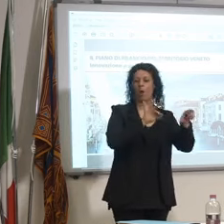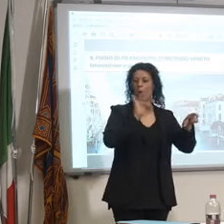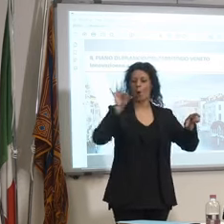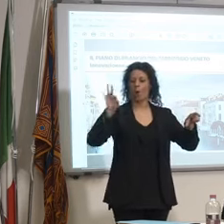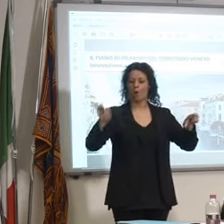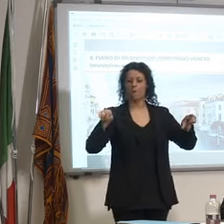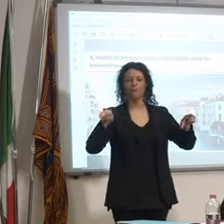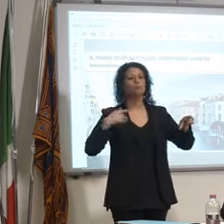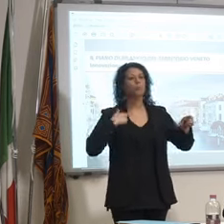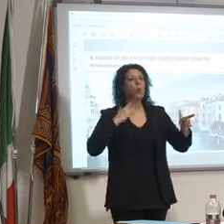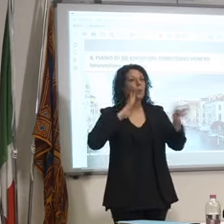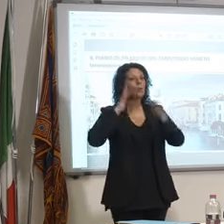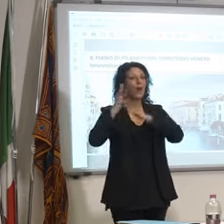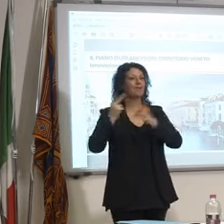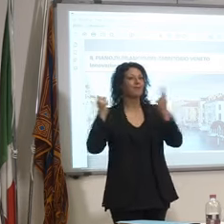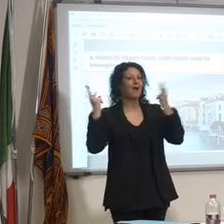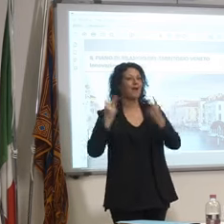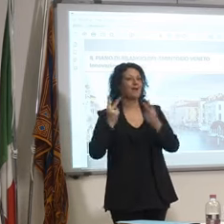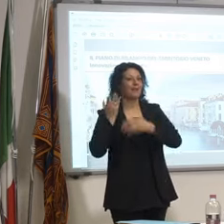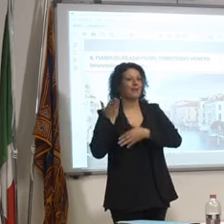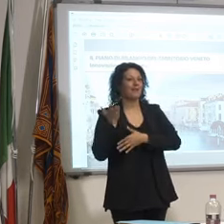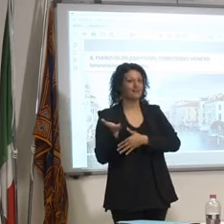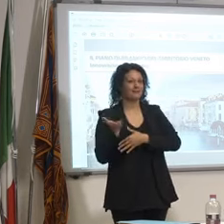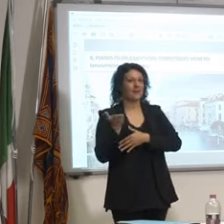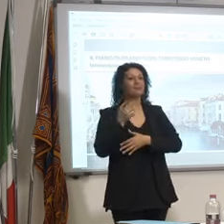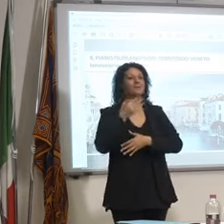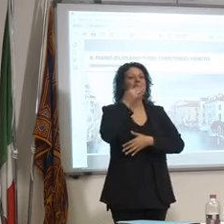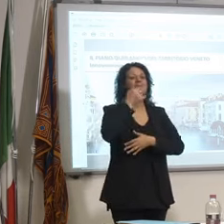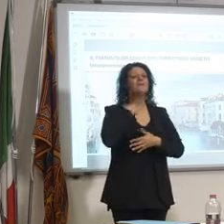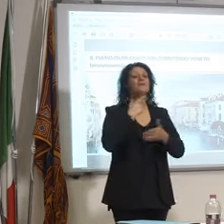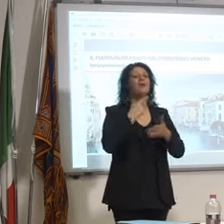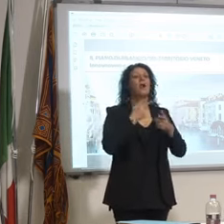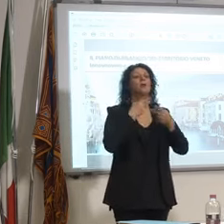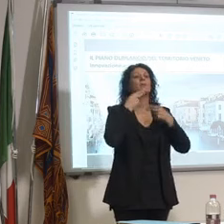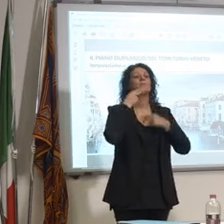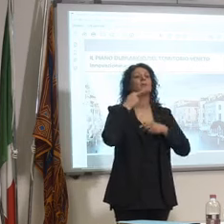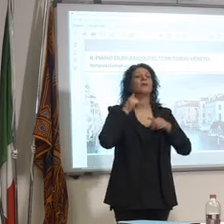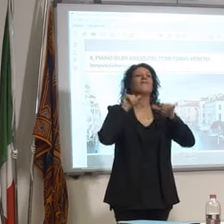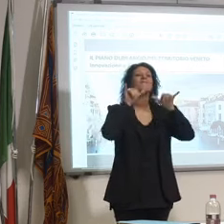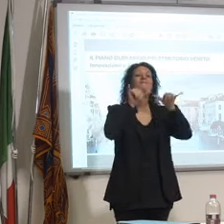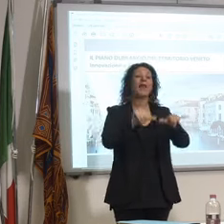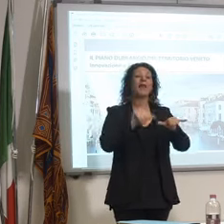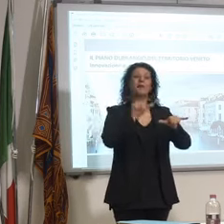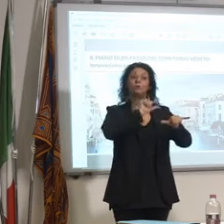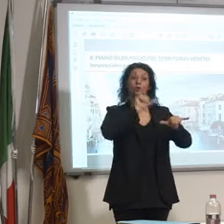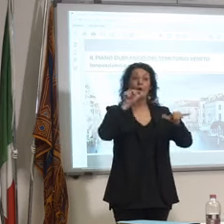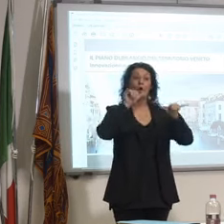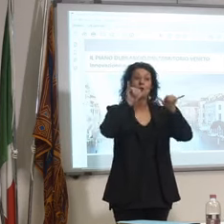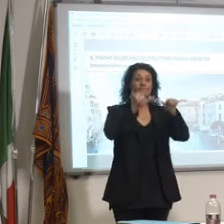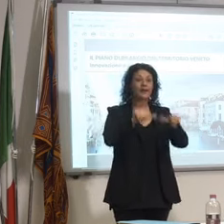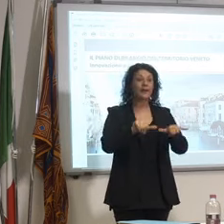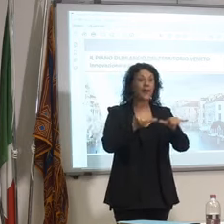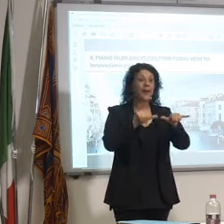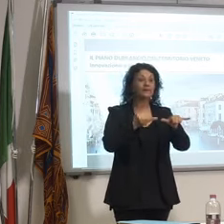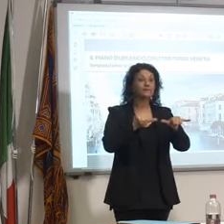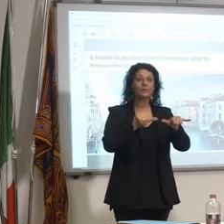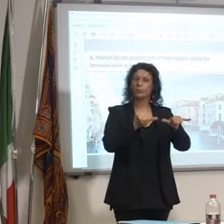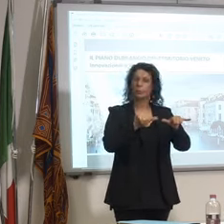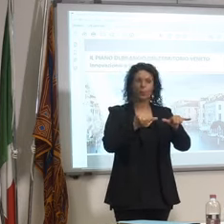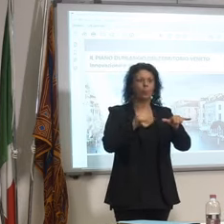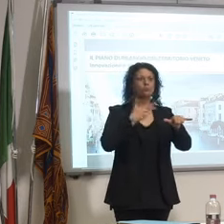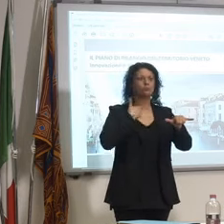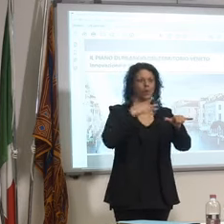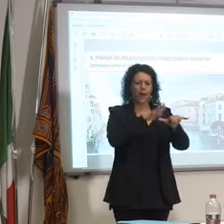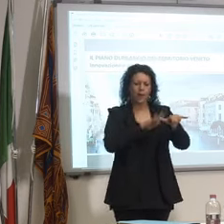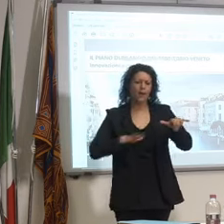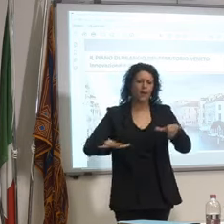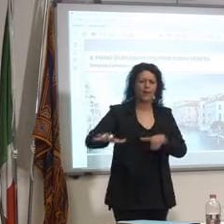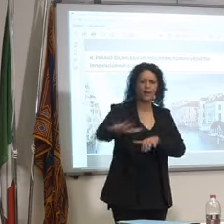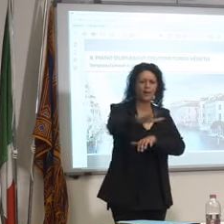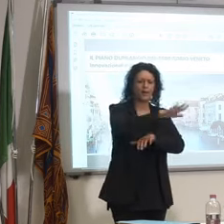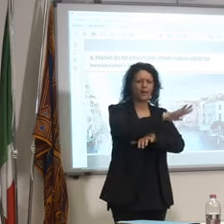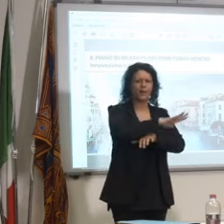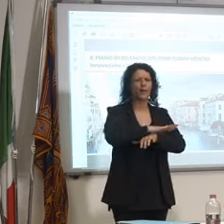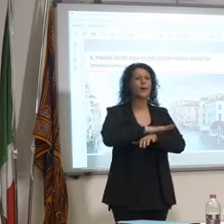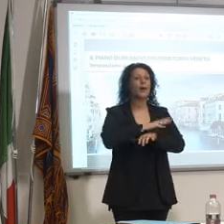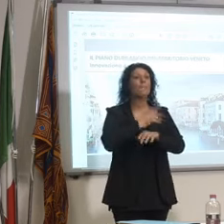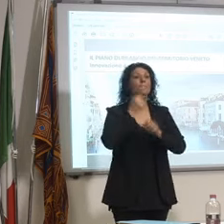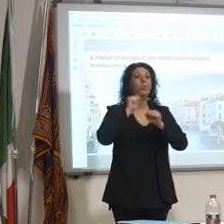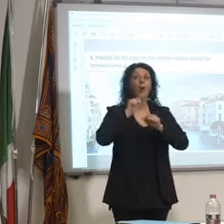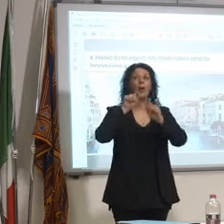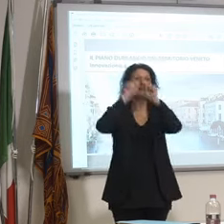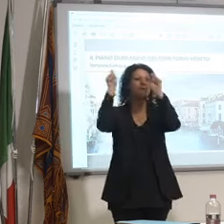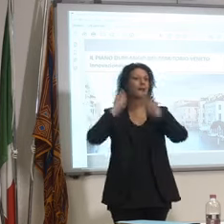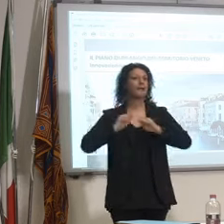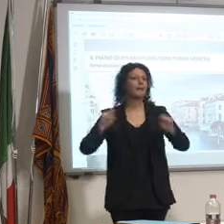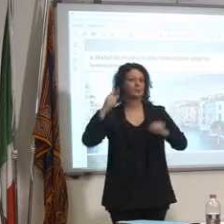solo la città ma capire che attorno ci sono delle cose che uno non si immagina a livello internazionale che ci siano in Veneto ed è questo l'aspetto più